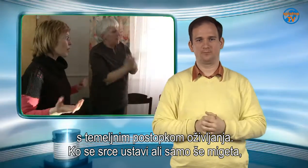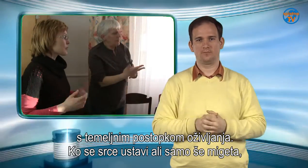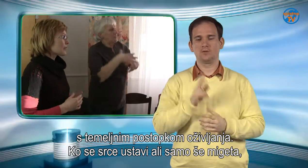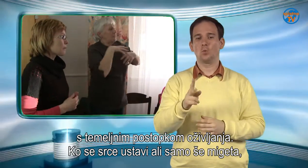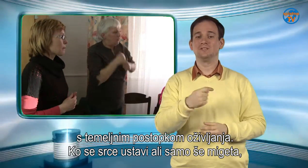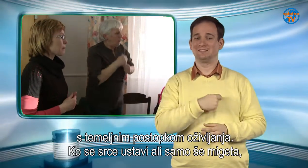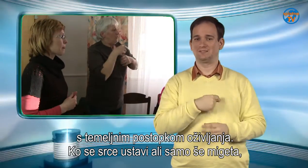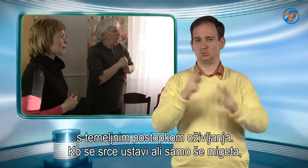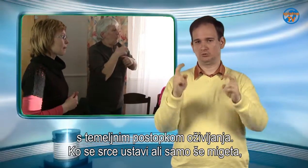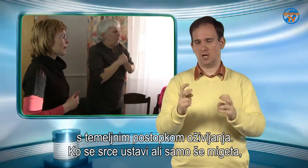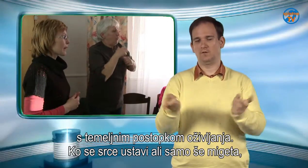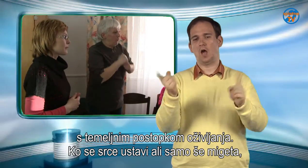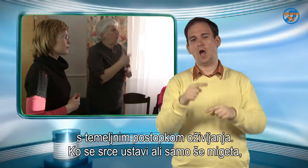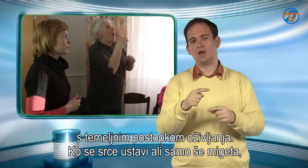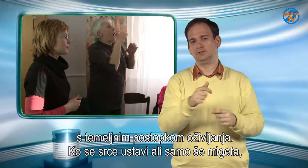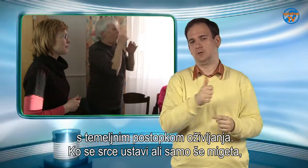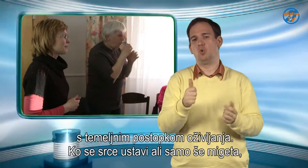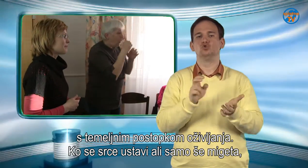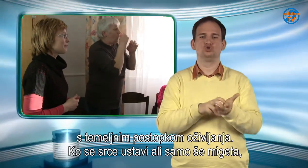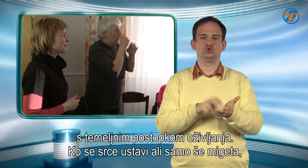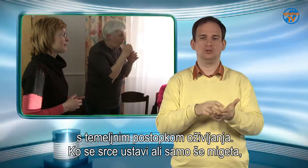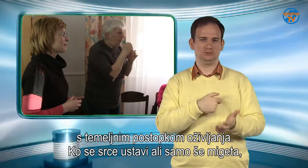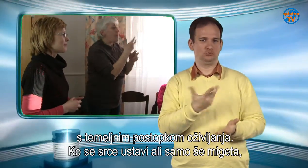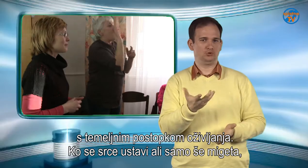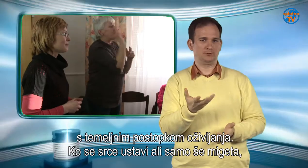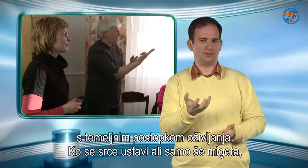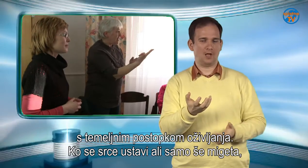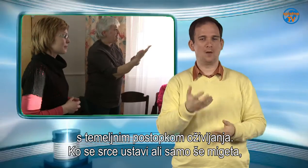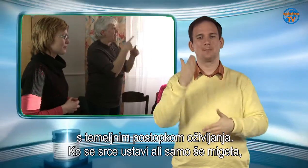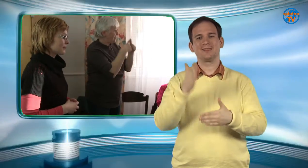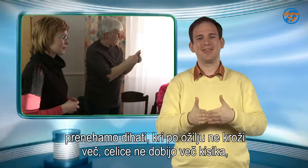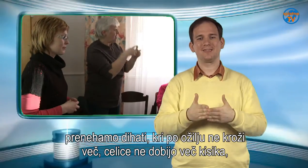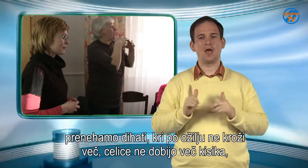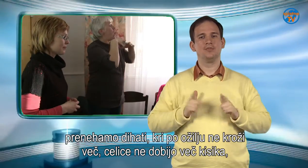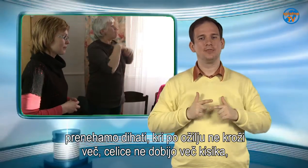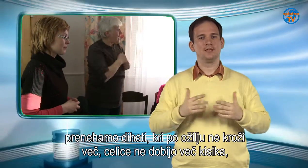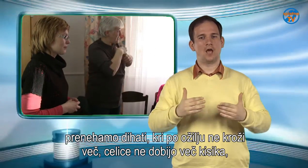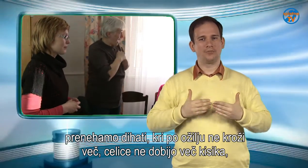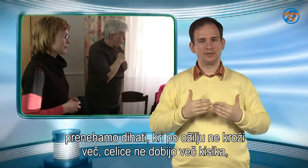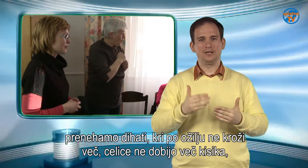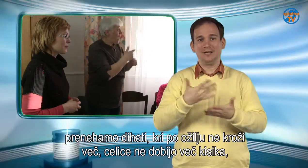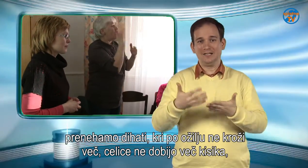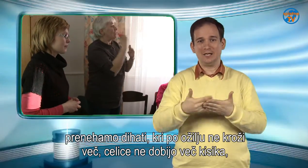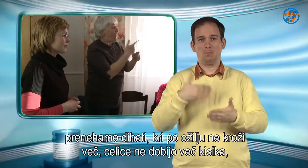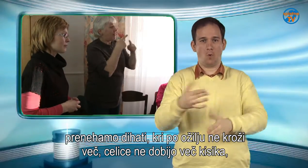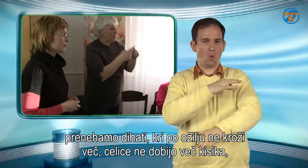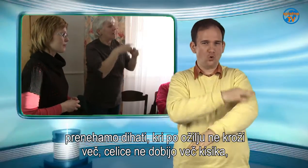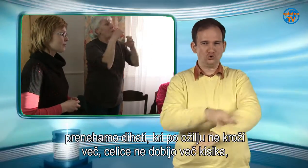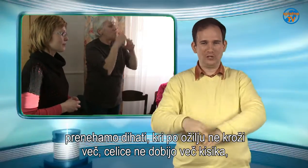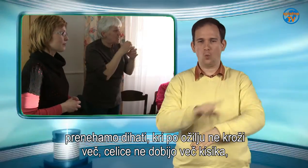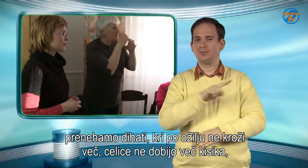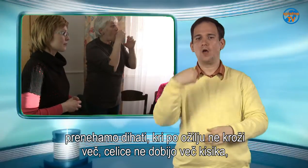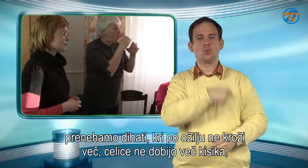Ko se srce ustavi ali samo še migeta, prenehamo dihati, kri, pa oživlju ne kroži več,